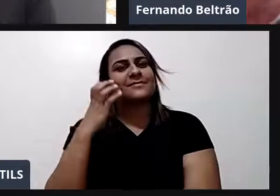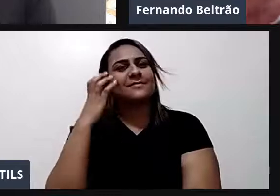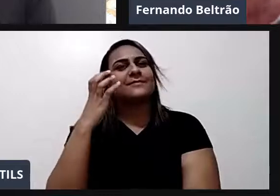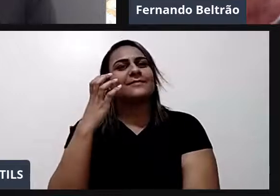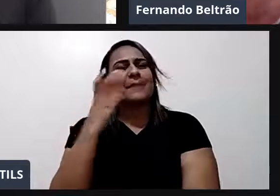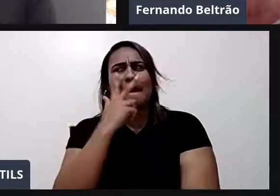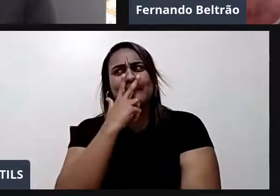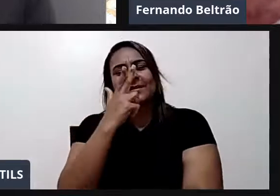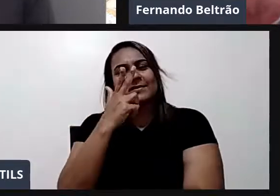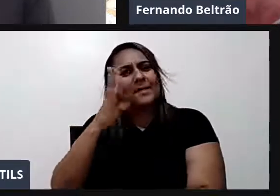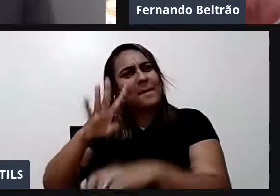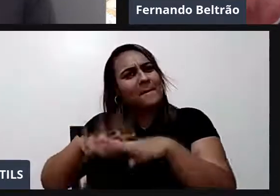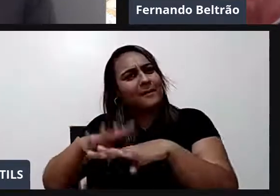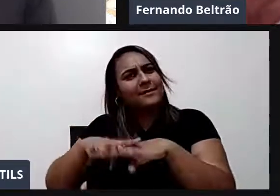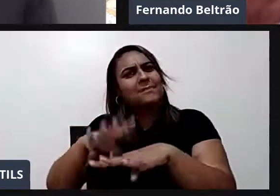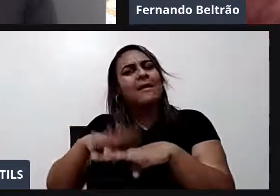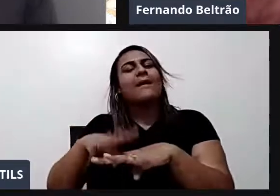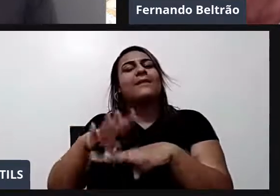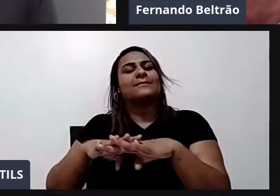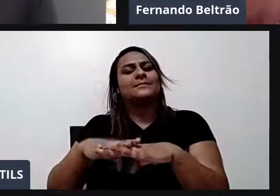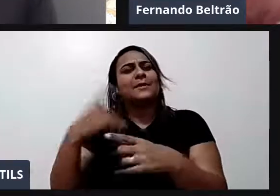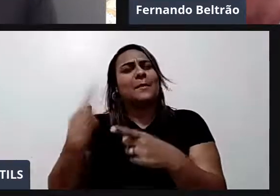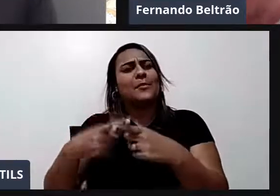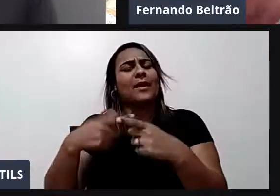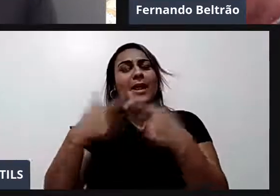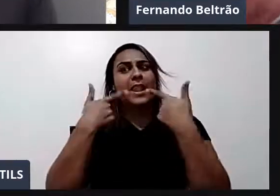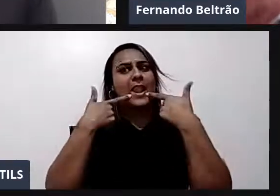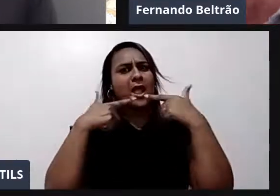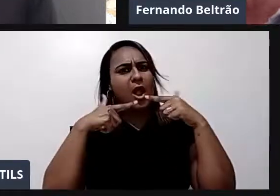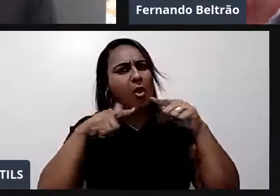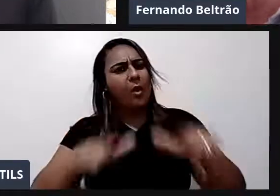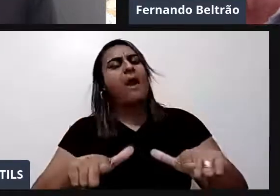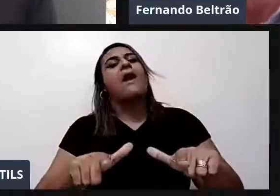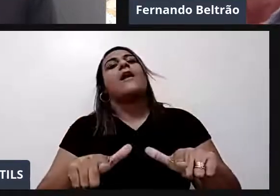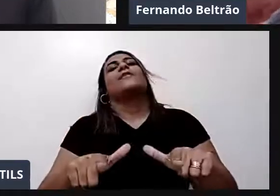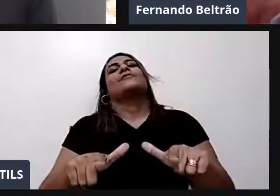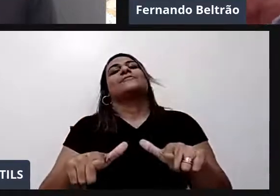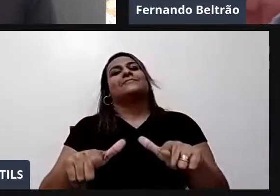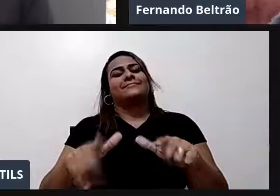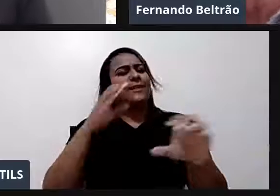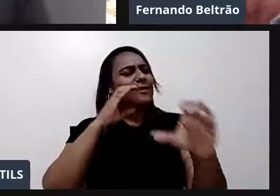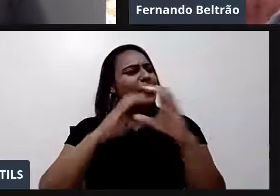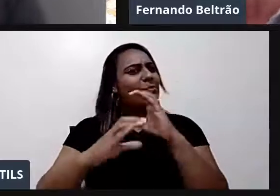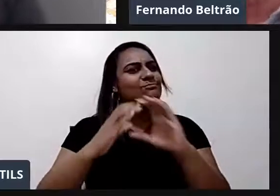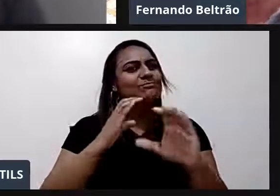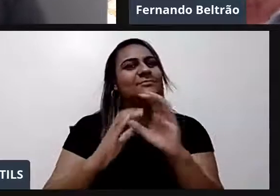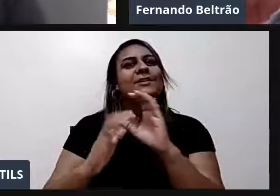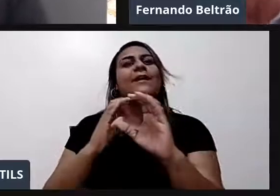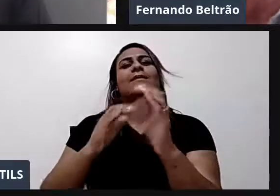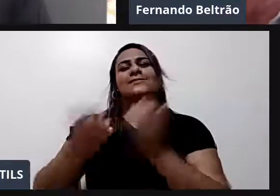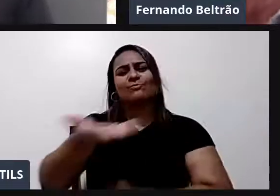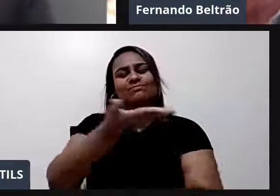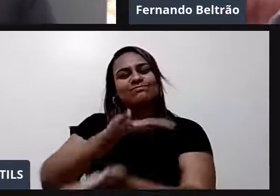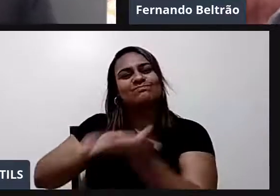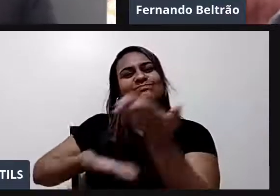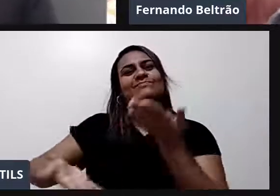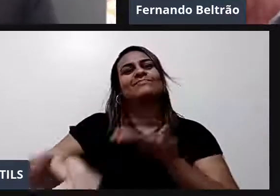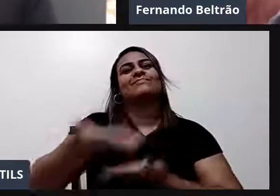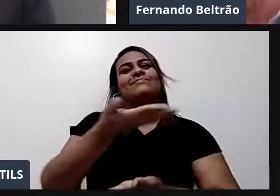matemática. música é muito de linguagem. A música é muito de comunicação. Mesmo que não fosse para tocar. Pelo menos para